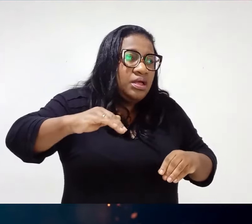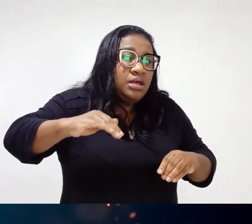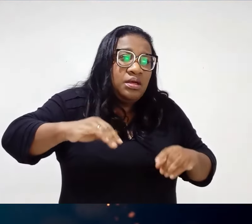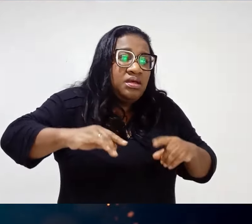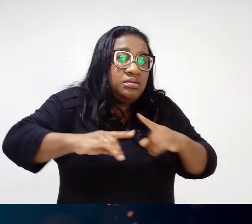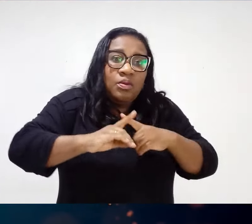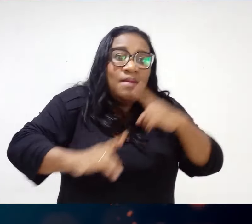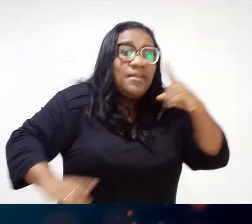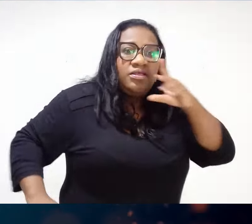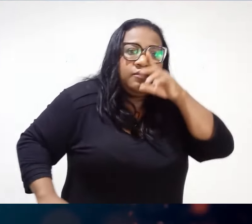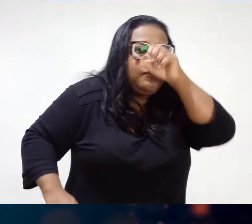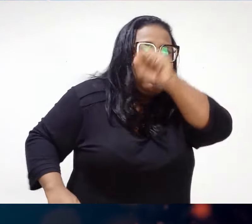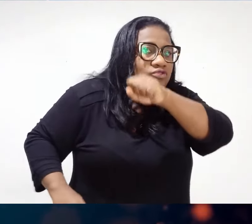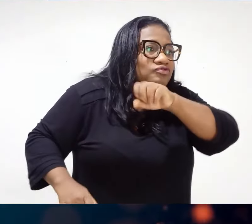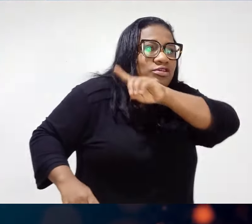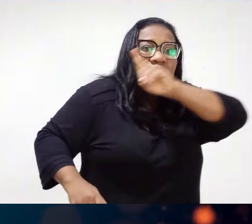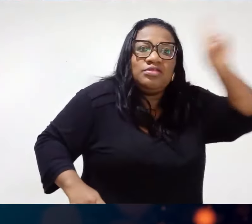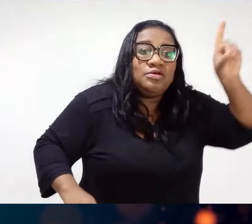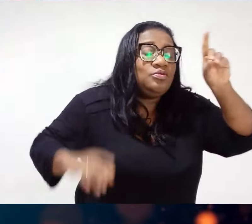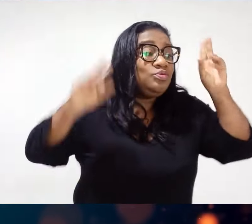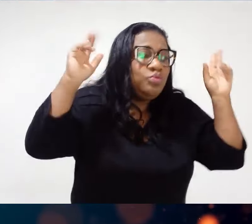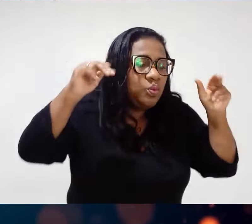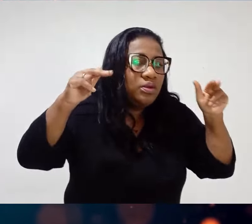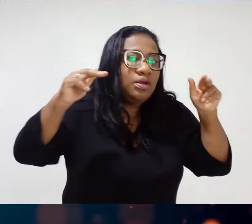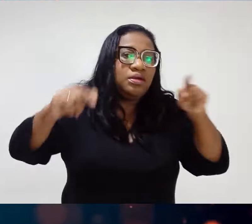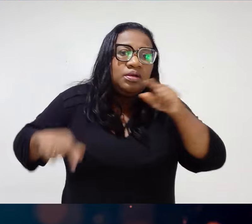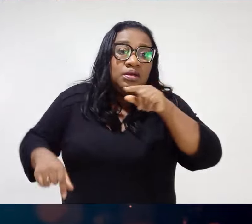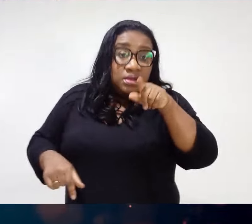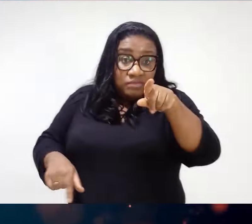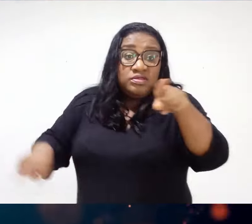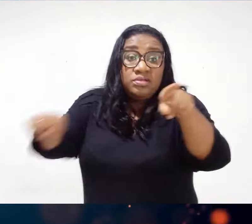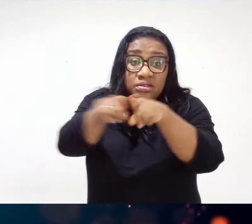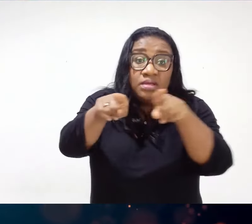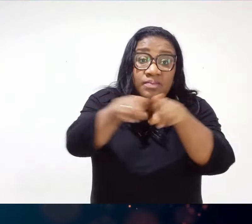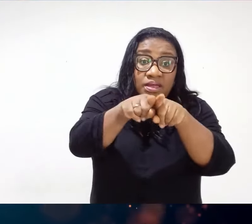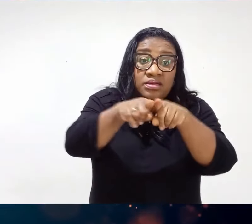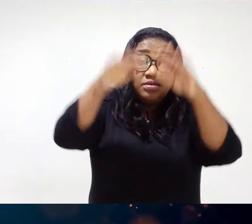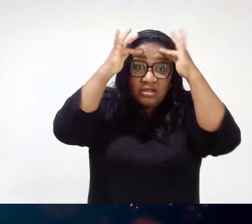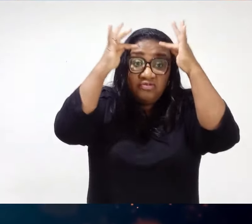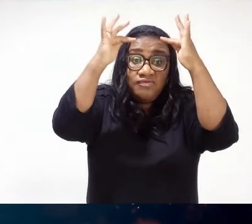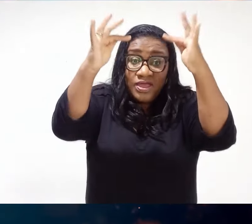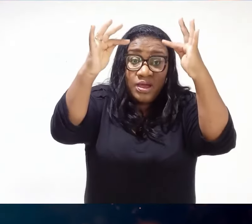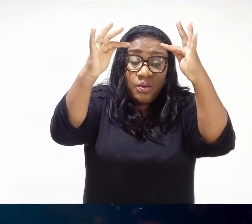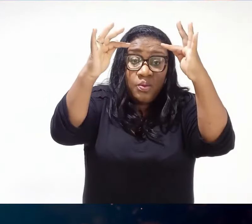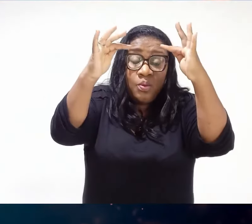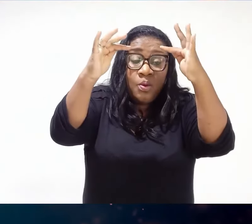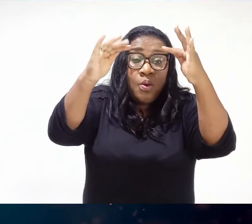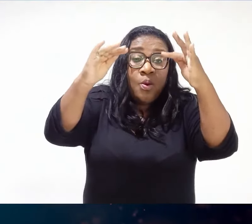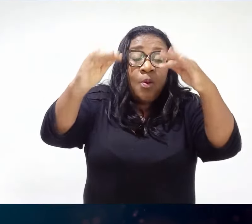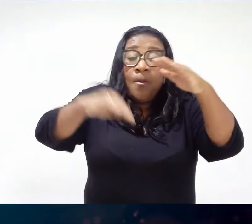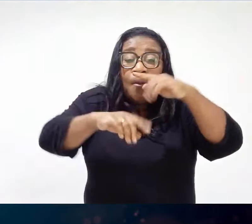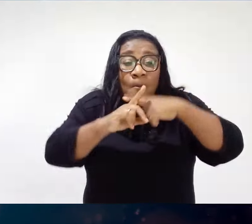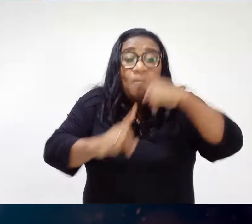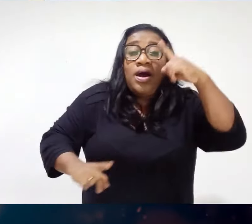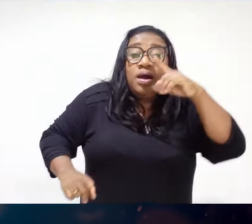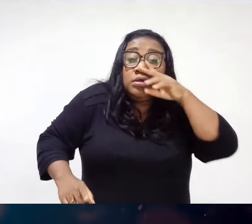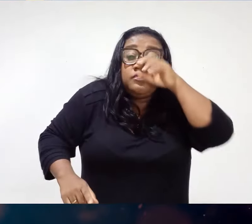problemas Não são maiores que ele Pode ter certeza disso Seja fiel até o fim Porque se tem uma coisa Que confunde o